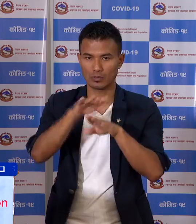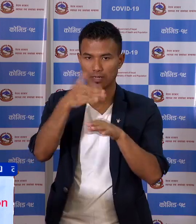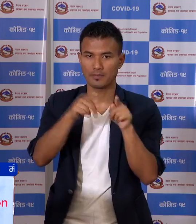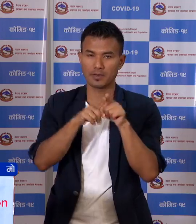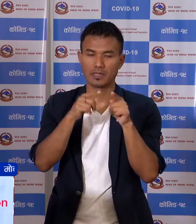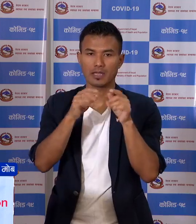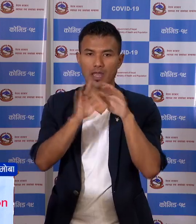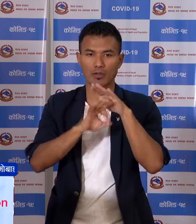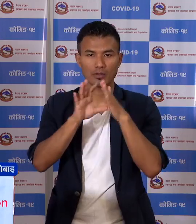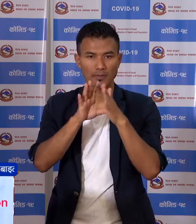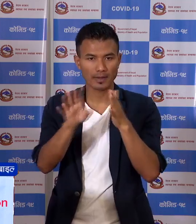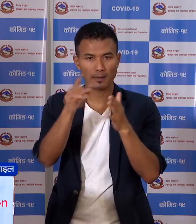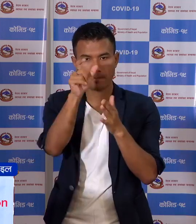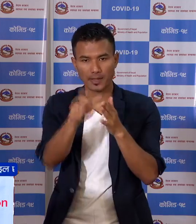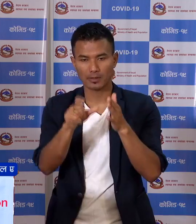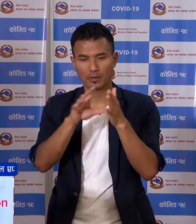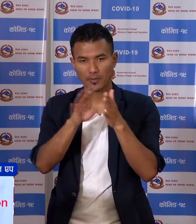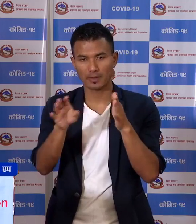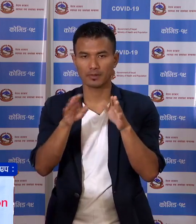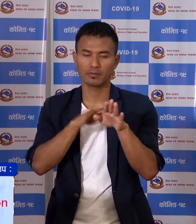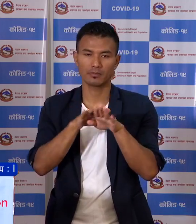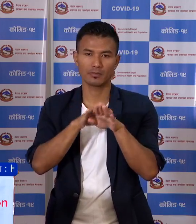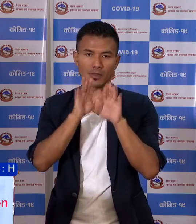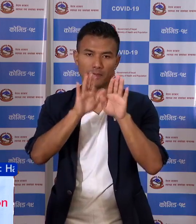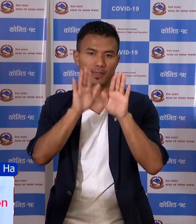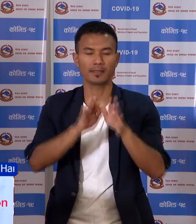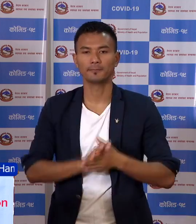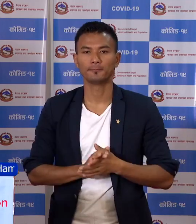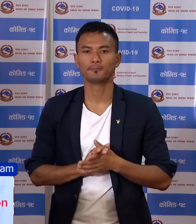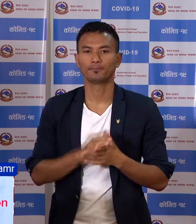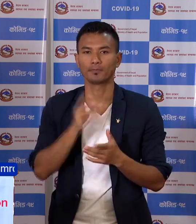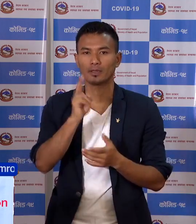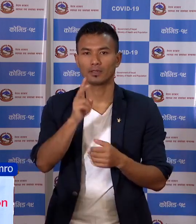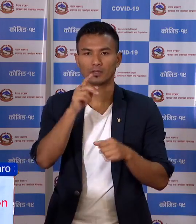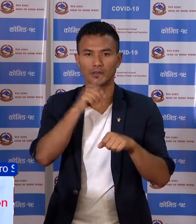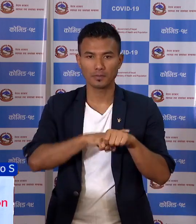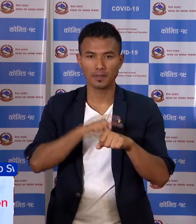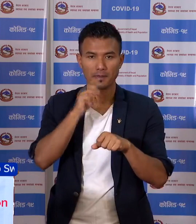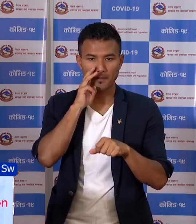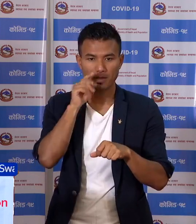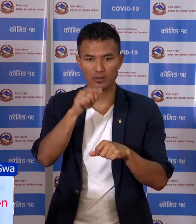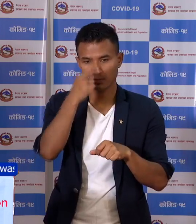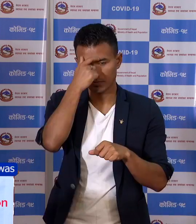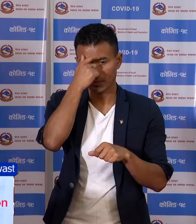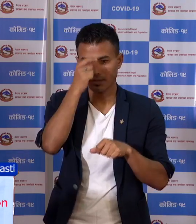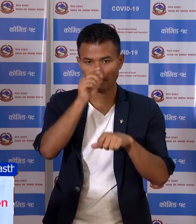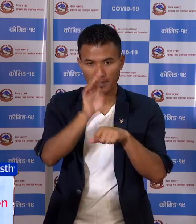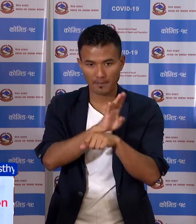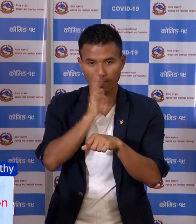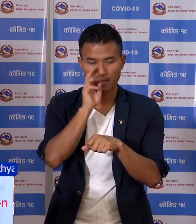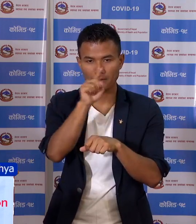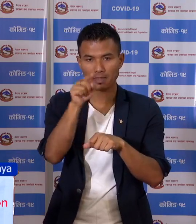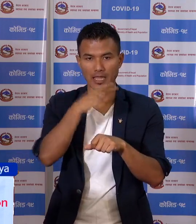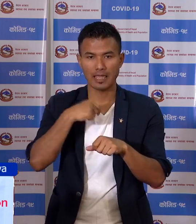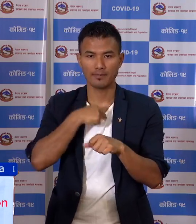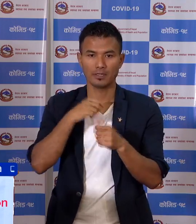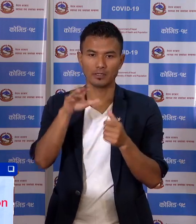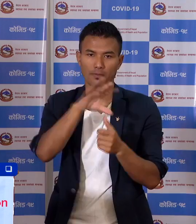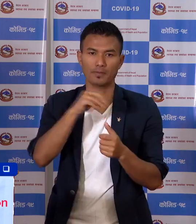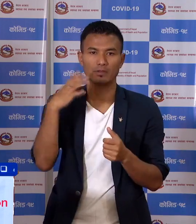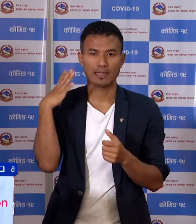मा आयोक तरफट बैक्तिकत तरफट मा धन्यबाद दिन चाहां चु येस आपतको घरीमा येस